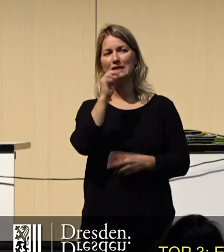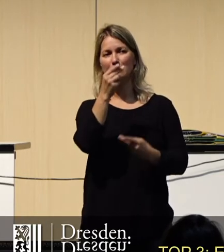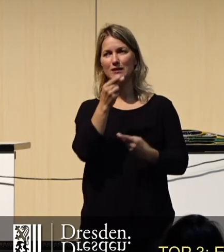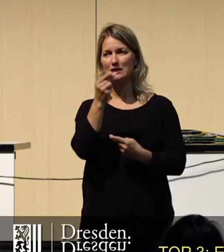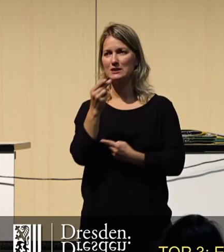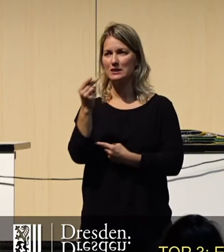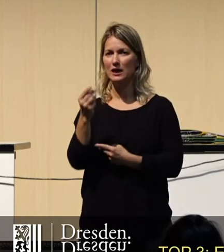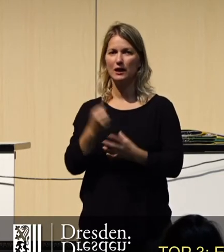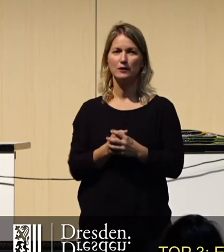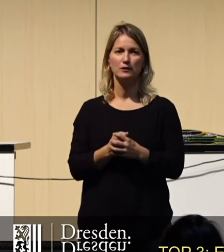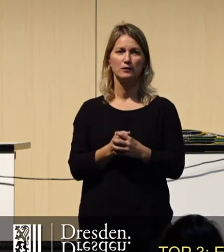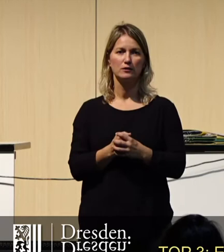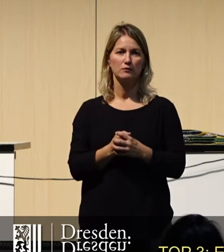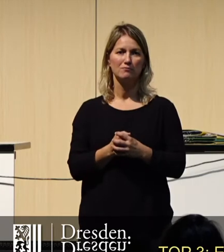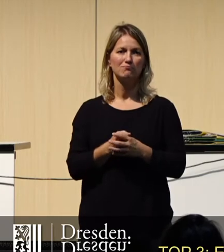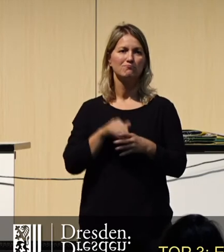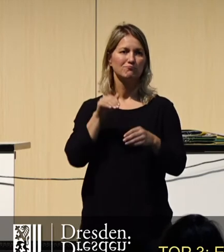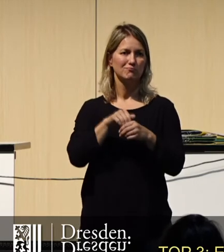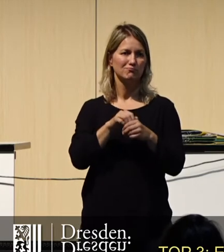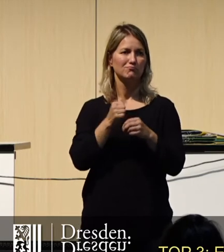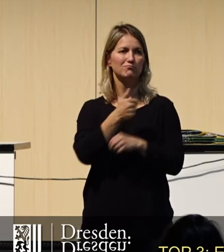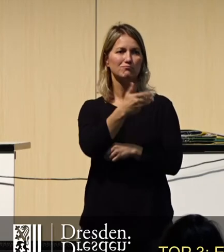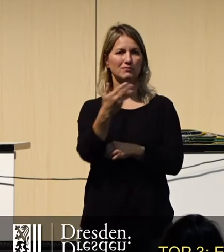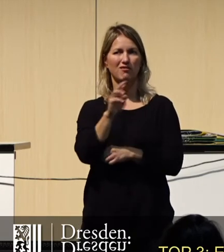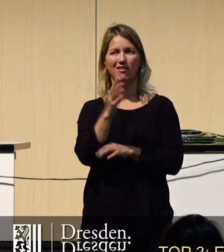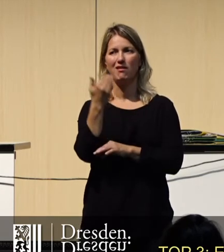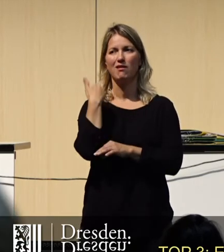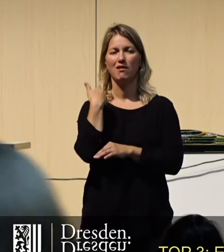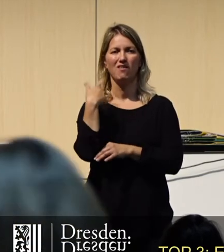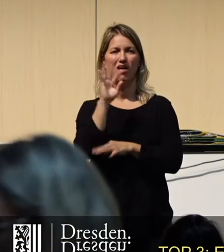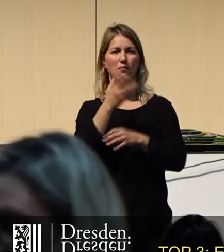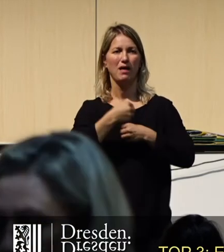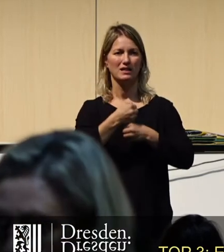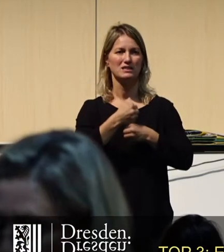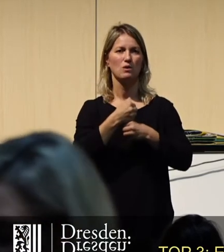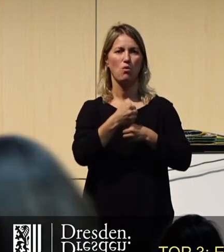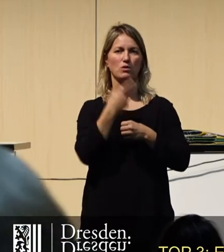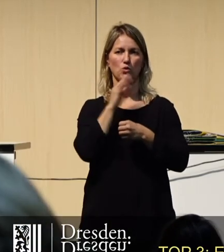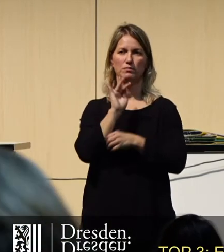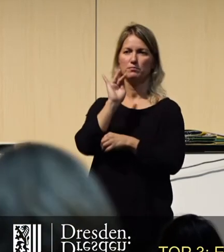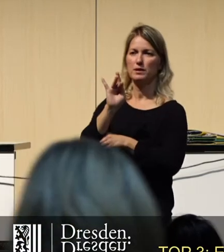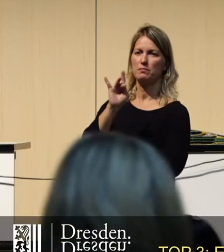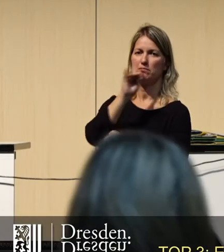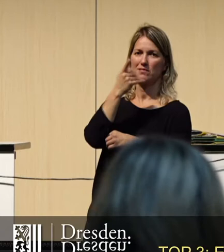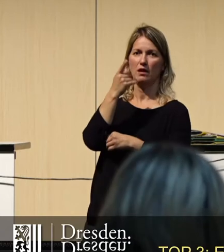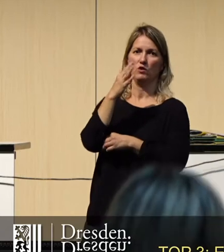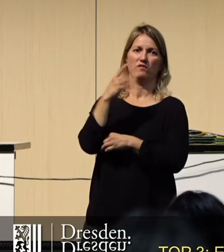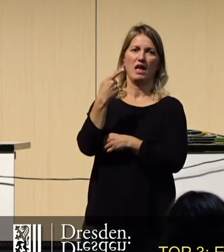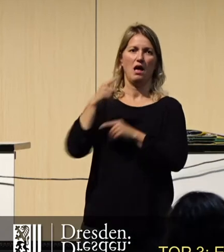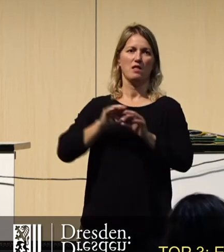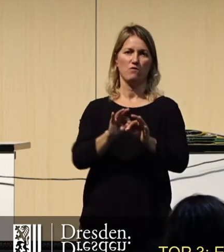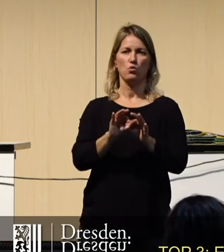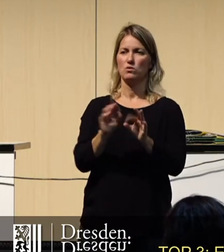ich denke, es sind viele dabei, die die Petition gegen die Einführung von 5G unterschrieben haben. Und